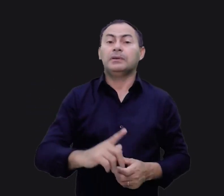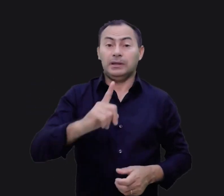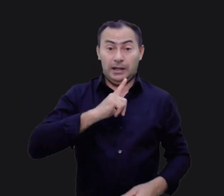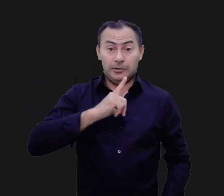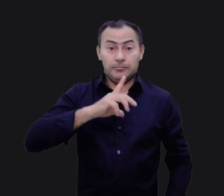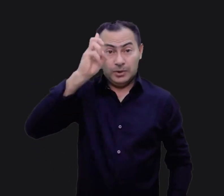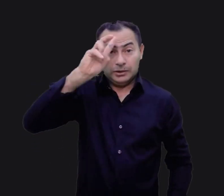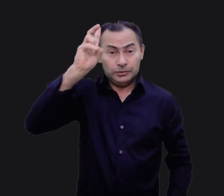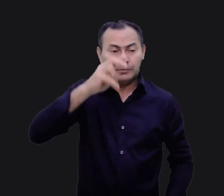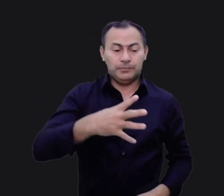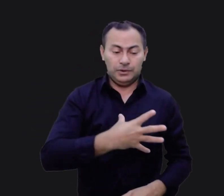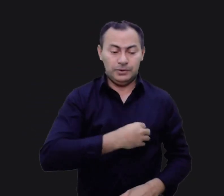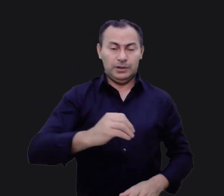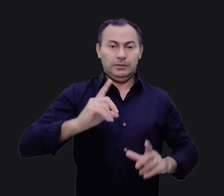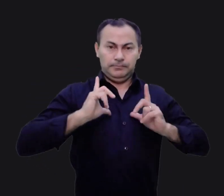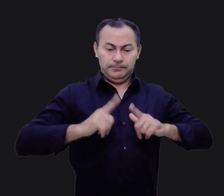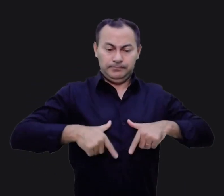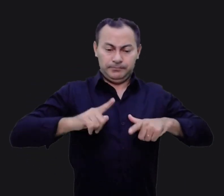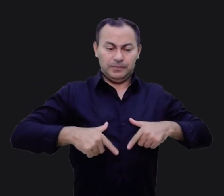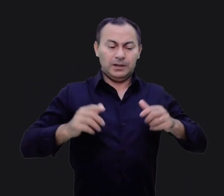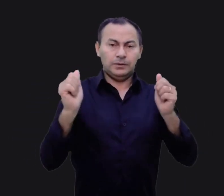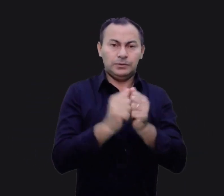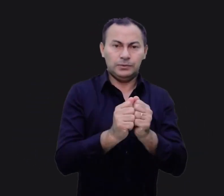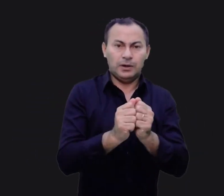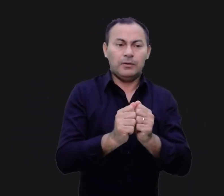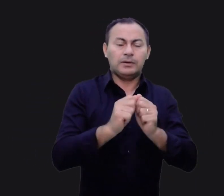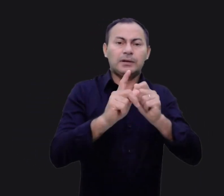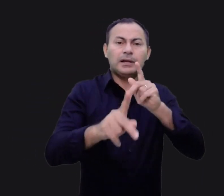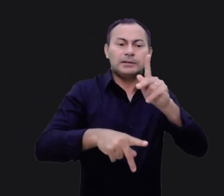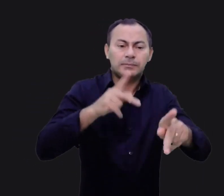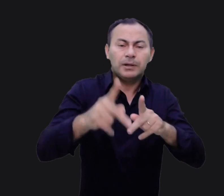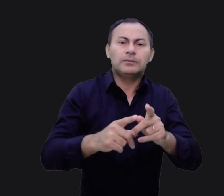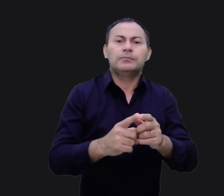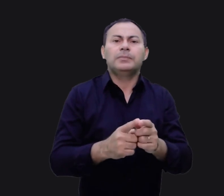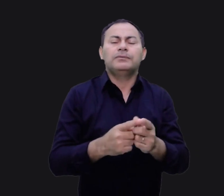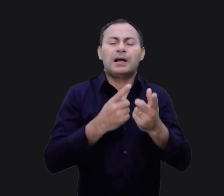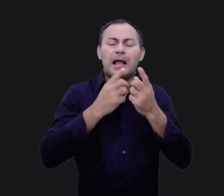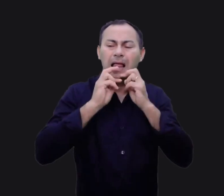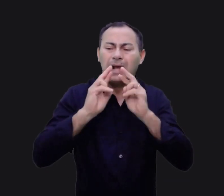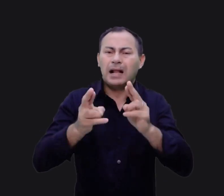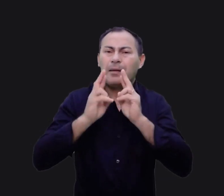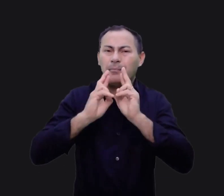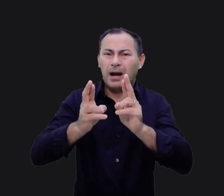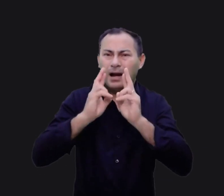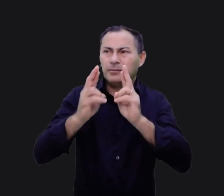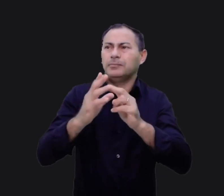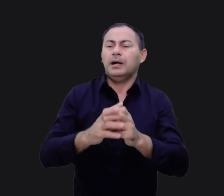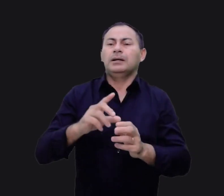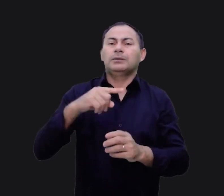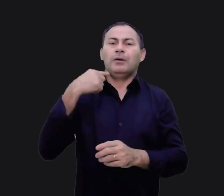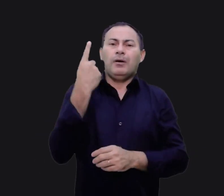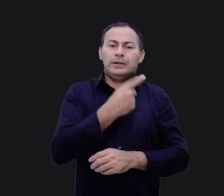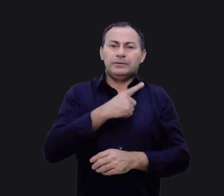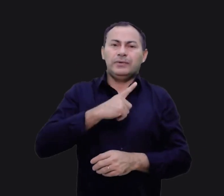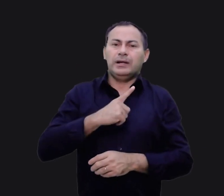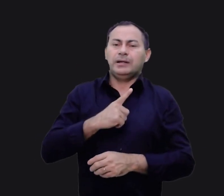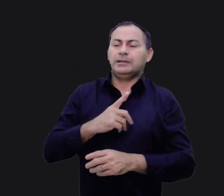alegoria aí. Os filhos de Israel se juntaram a essas pessoas e choramingaram. Ah, se nós tivéssemos